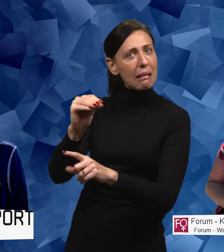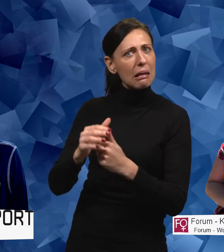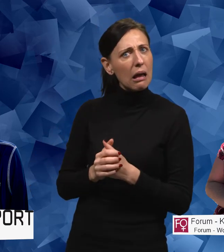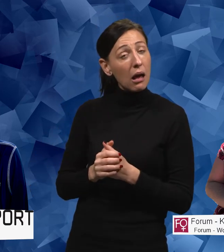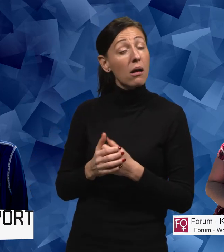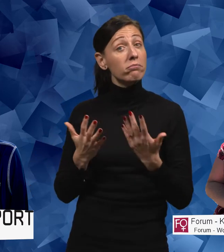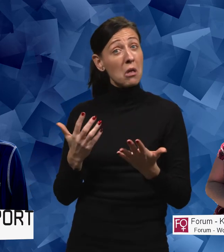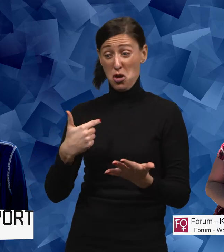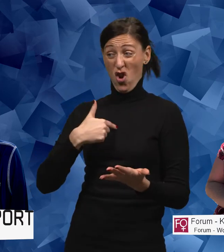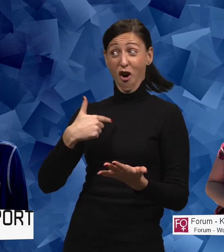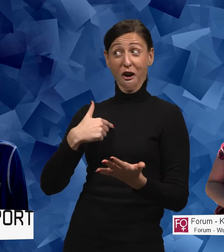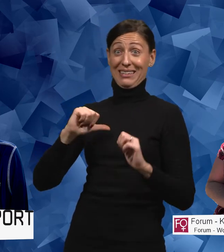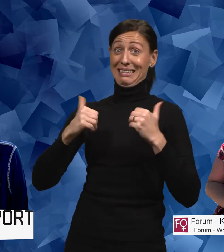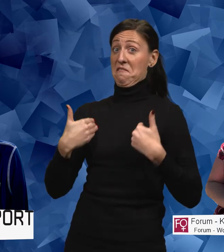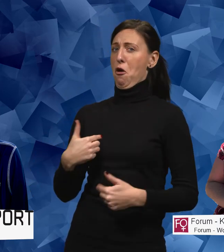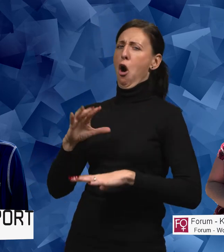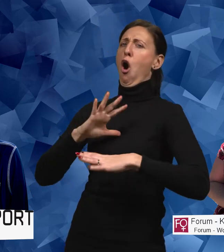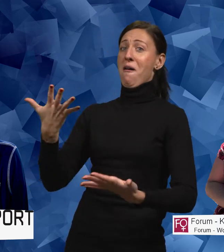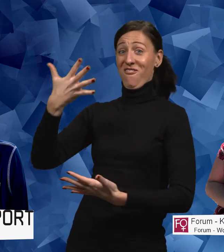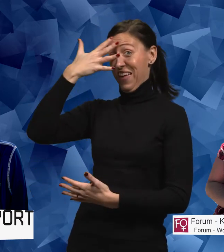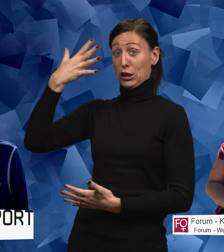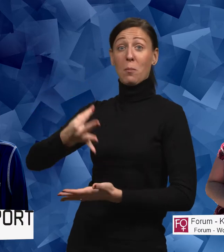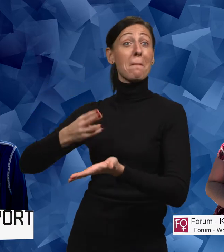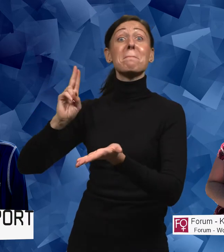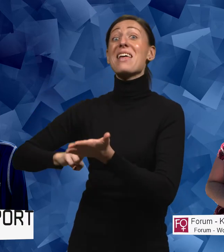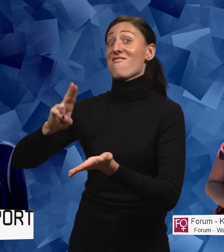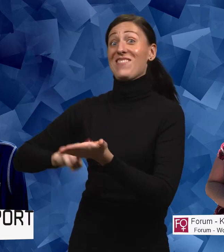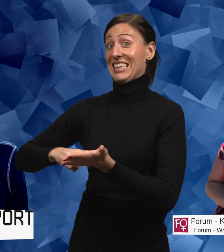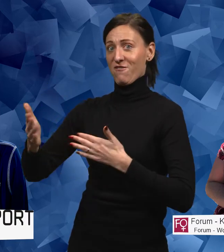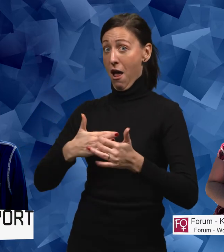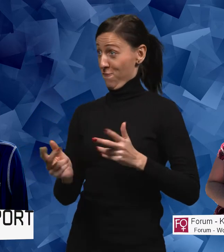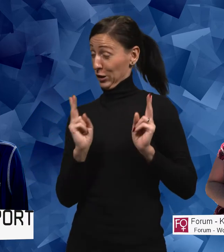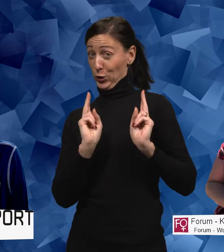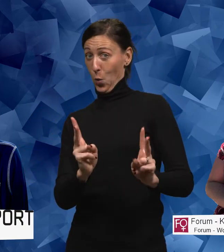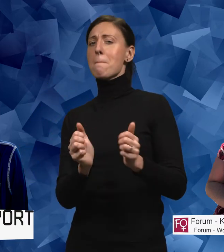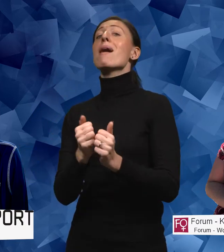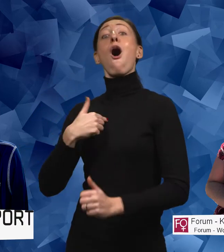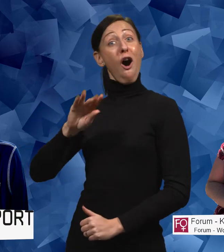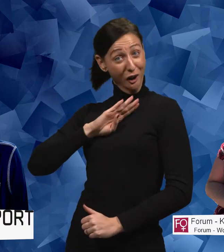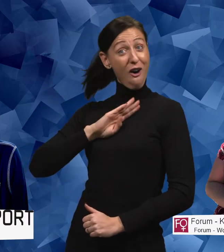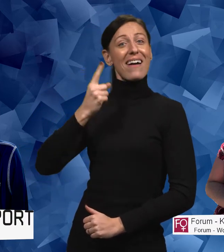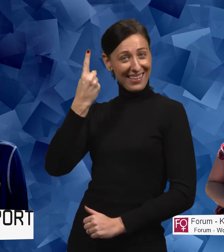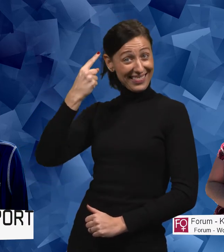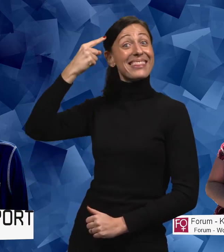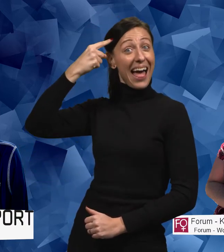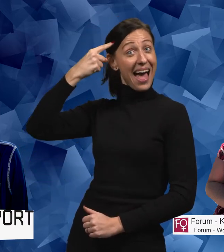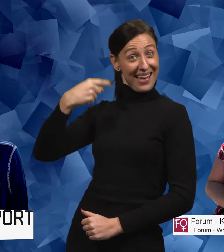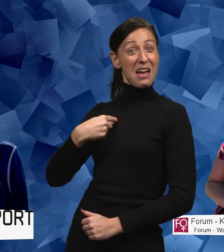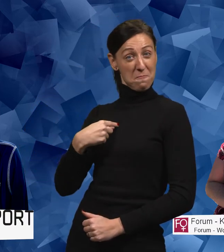män. Och jag har inget vetenskapligt bevis för att det är så här. Men en tanke skulle